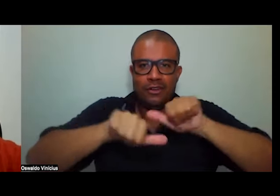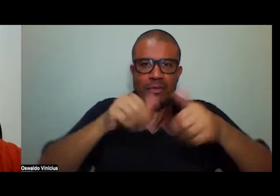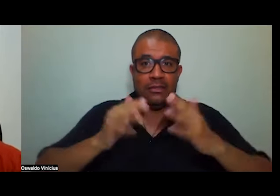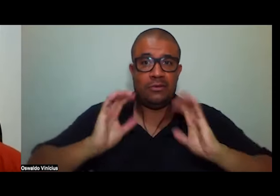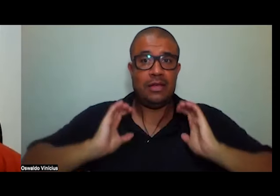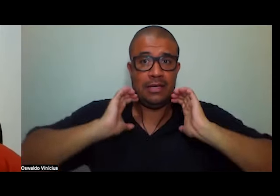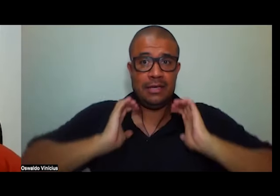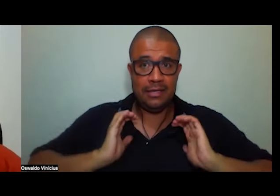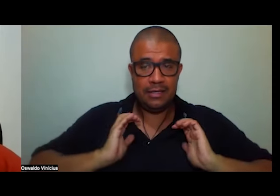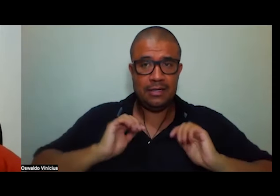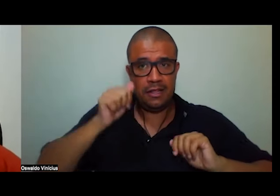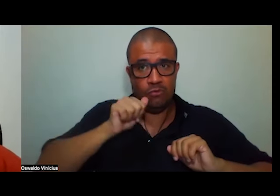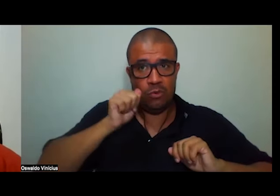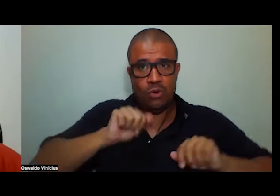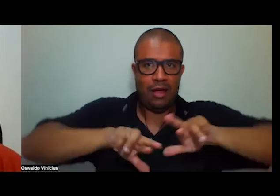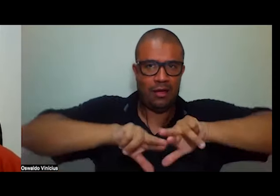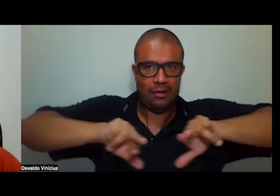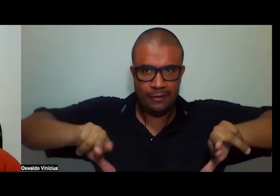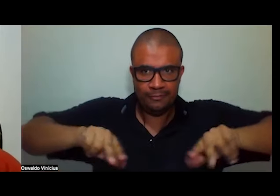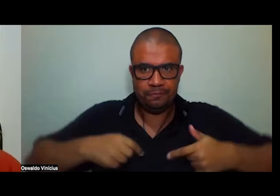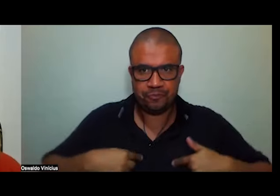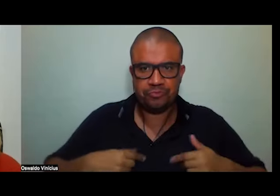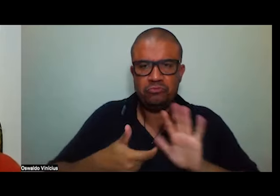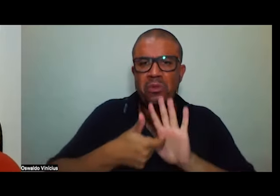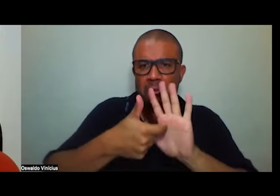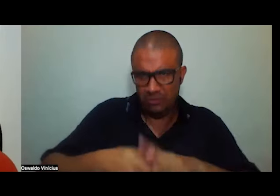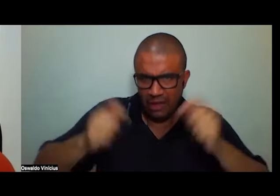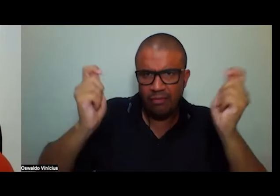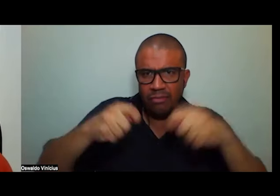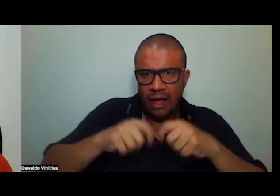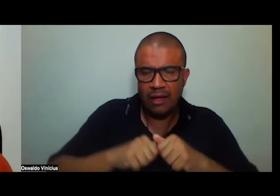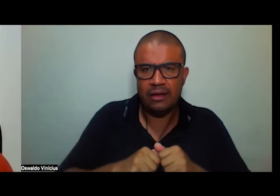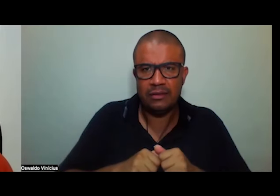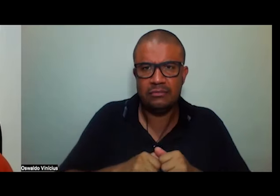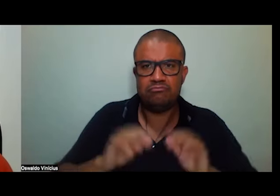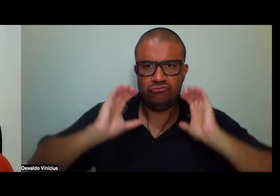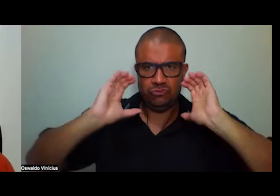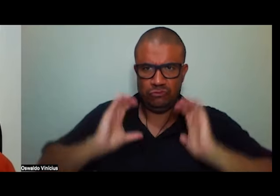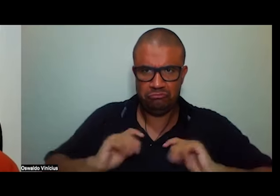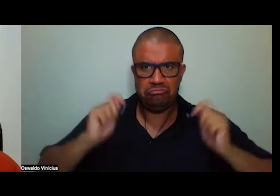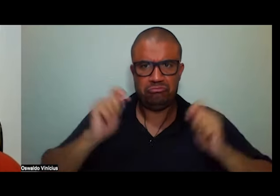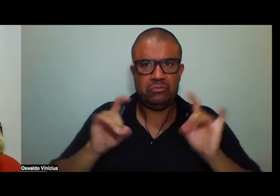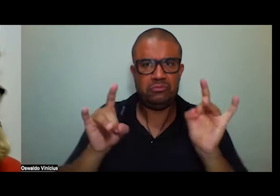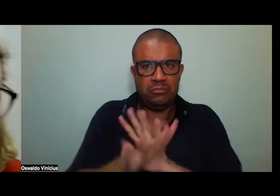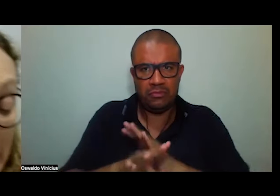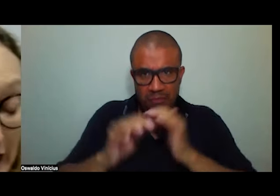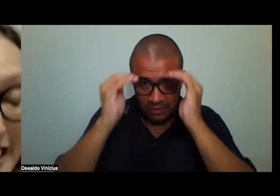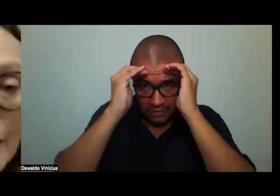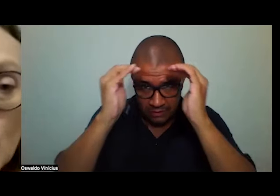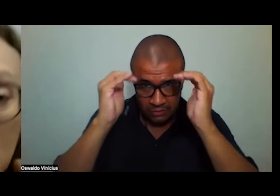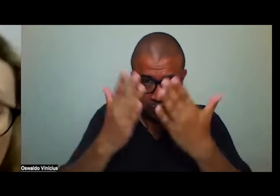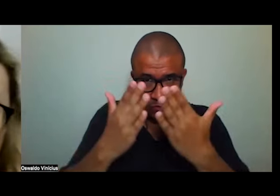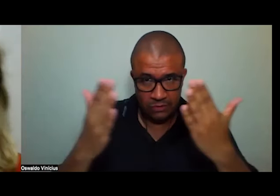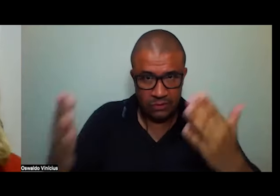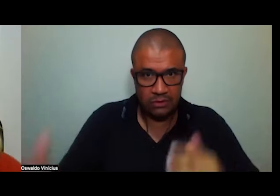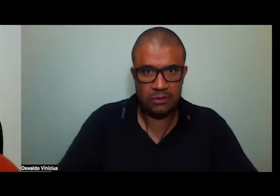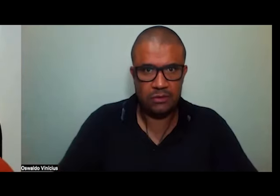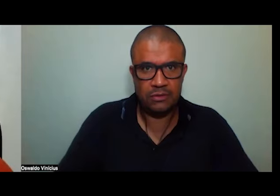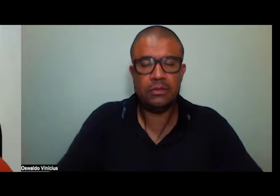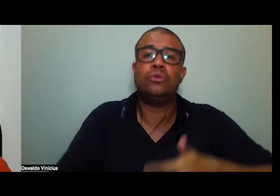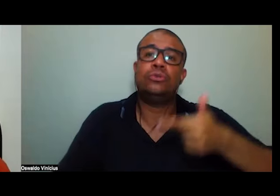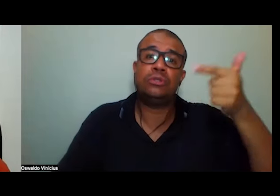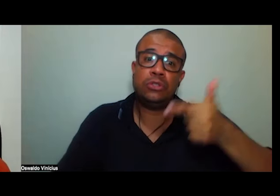das demais pessoas mostrar que é possível ser plenamente cidadã respeitada o segundo